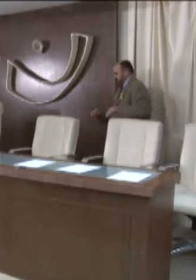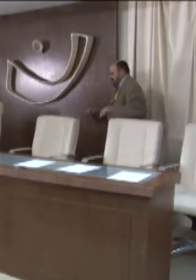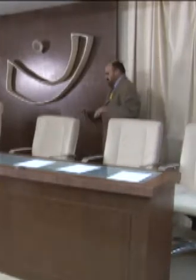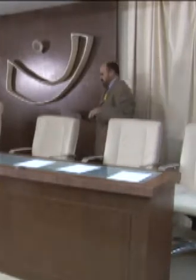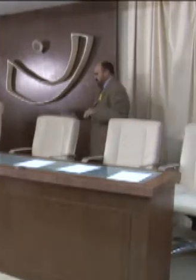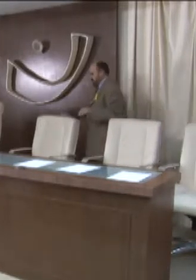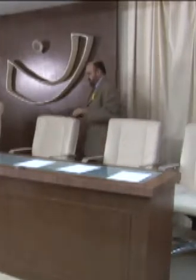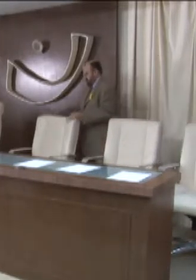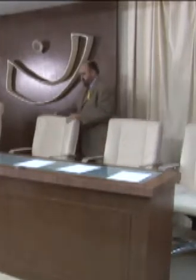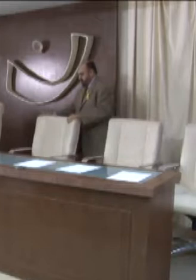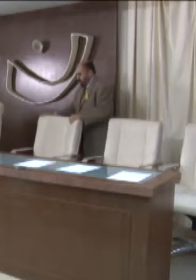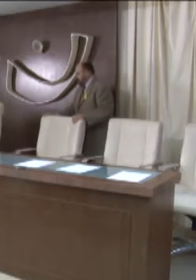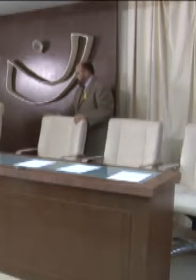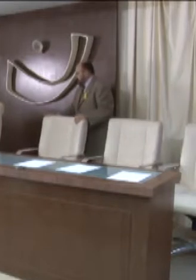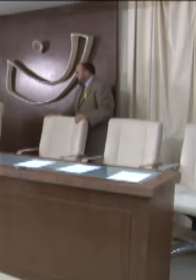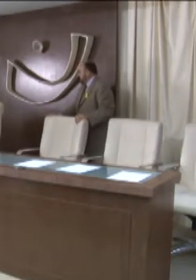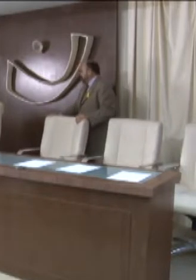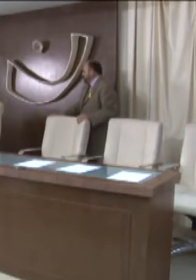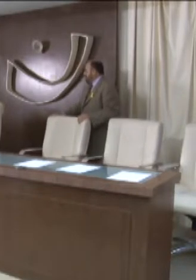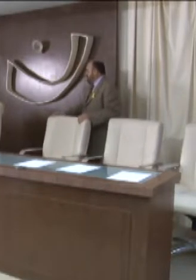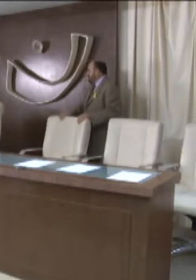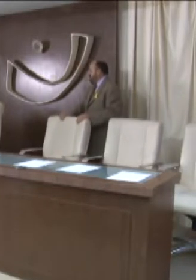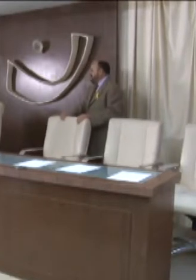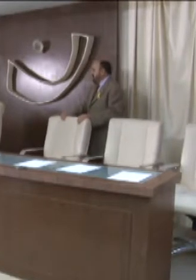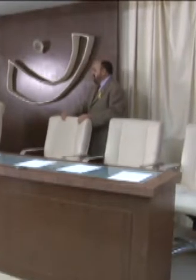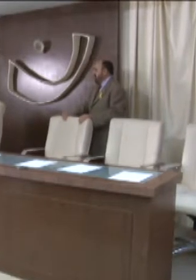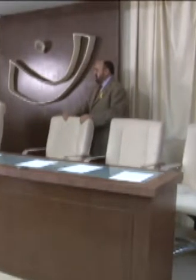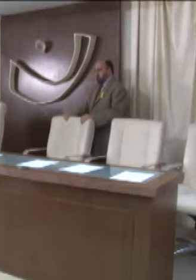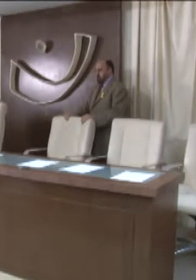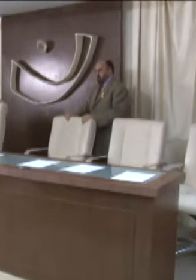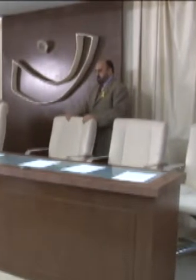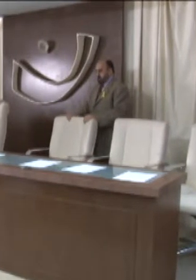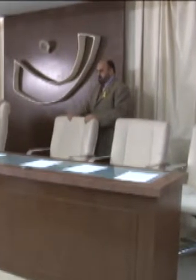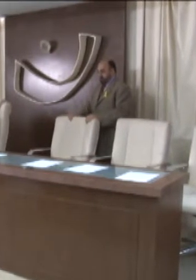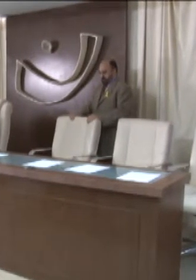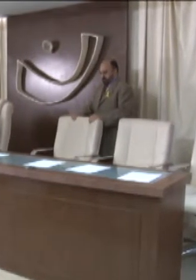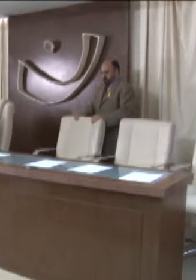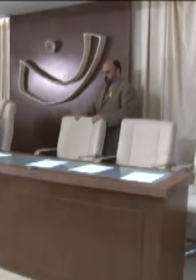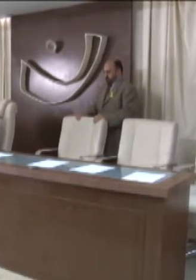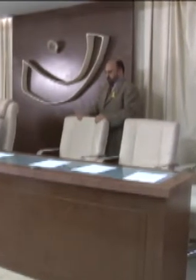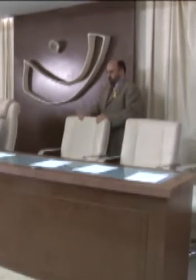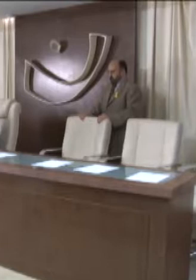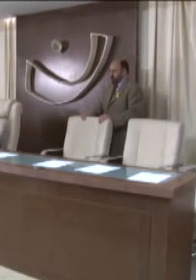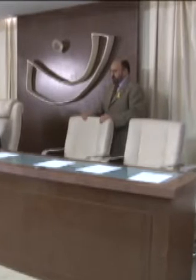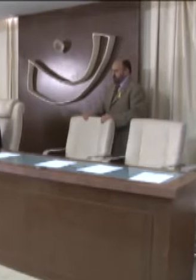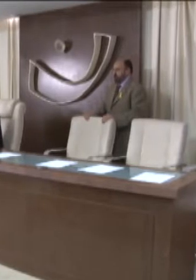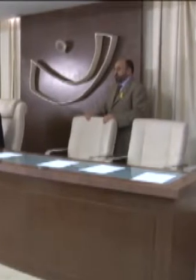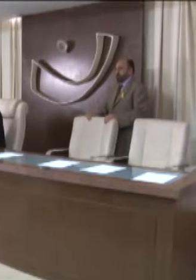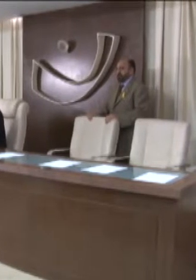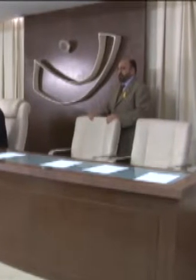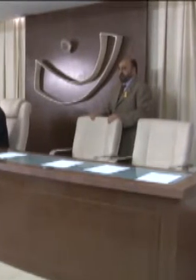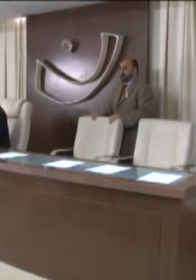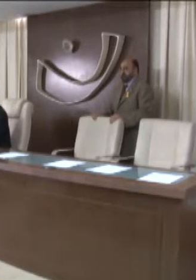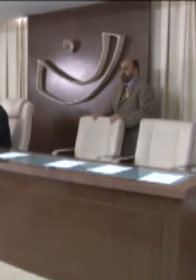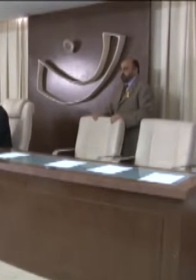parabenizar a todos que vieram, inclusive vieram de outras cidades, de outras regiões aqui do nosso Estado, vieram participar, vieram contribuir.